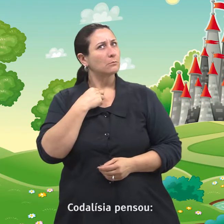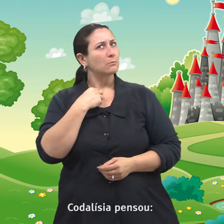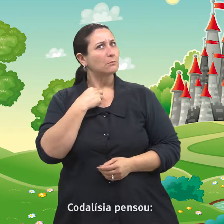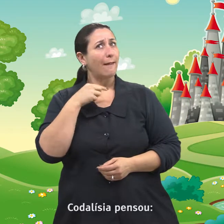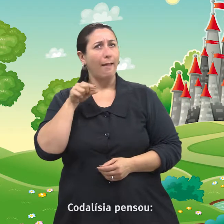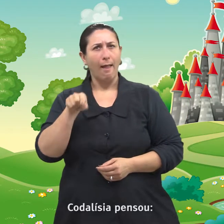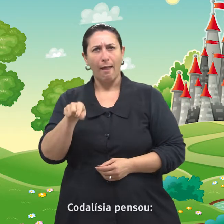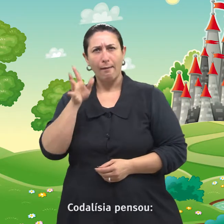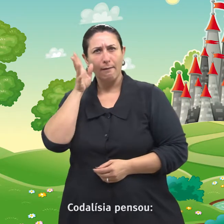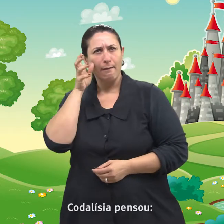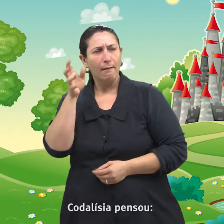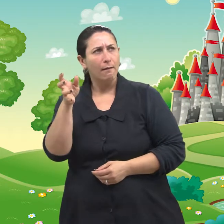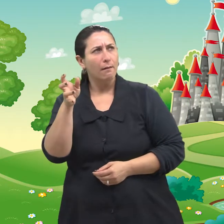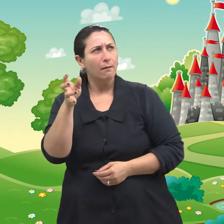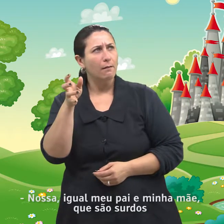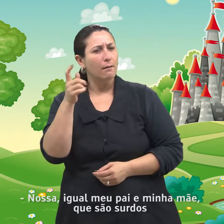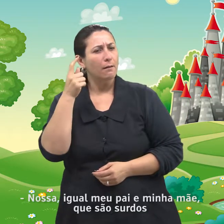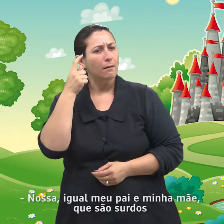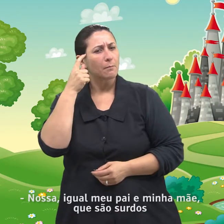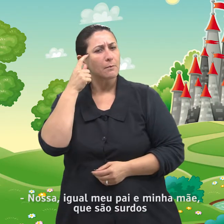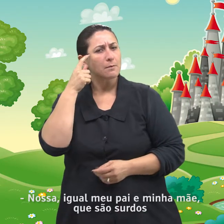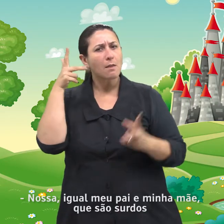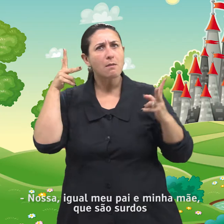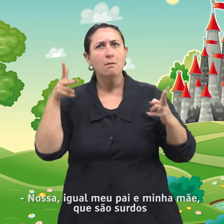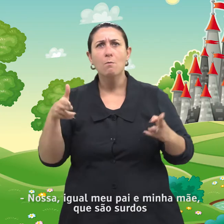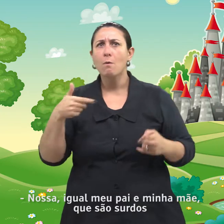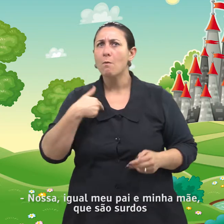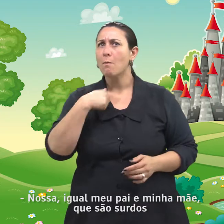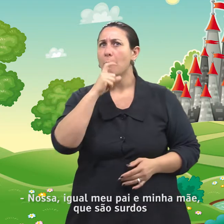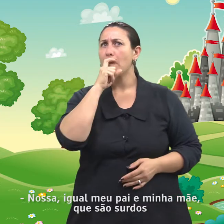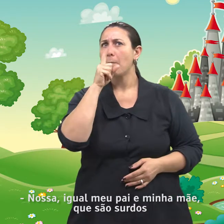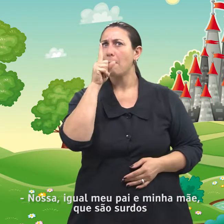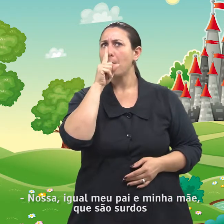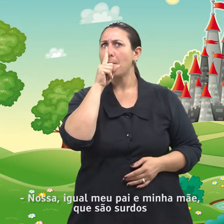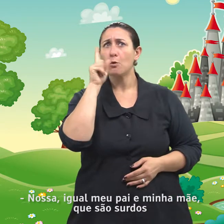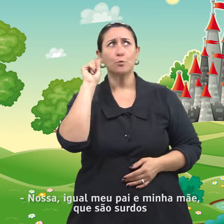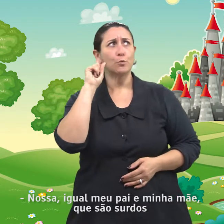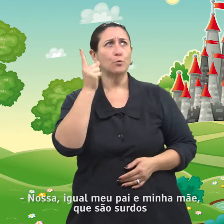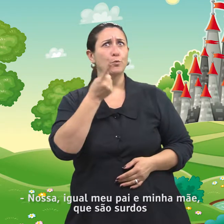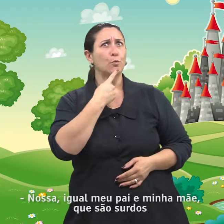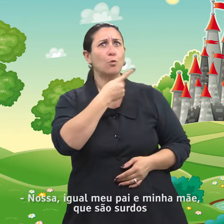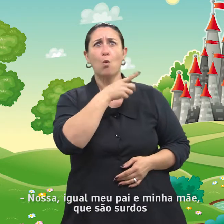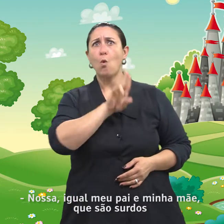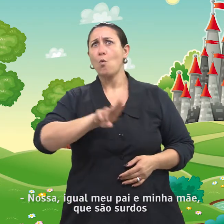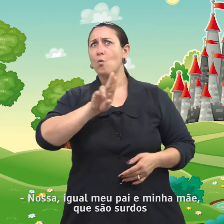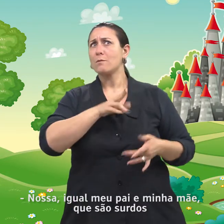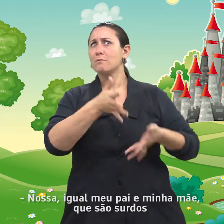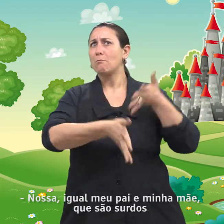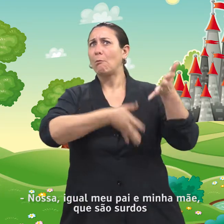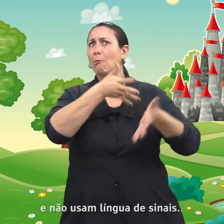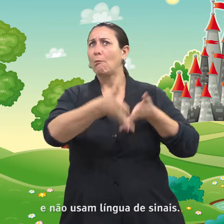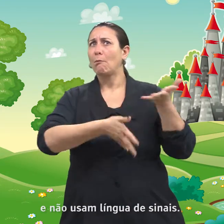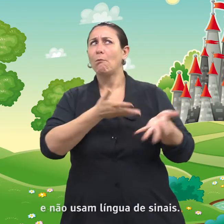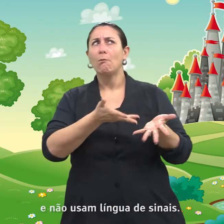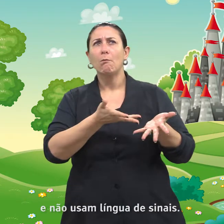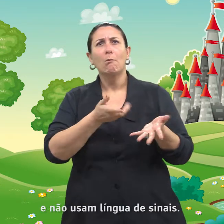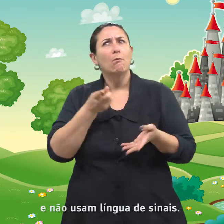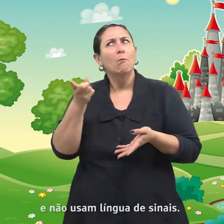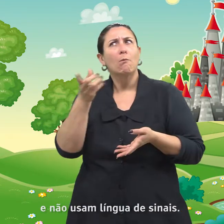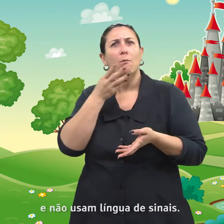Codalizia pensou. Nossa, igual meu pai e minha mãe, que são surdos e não usam língua de